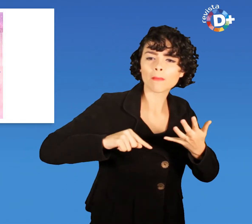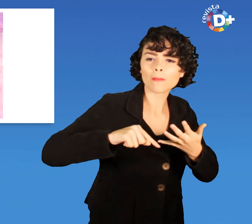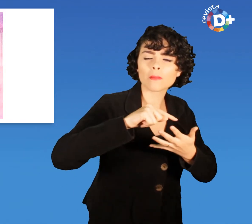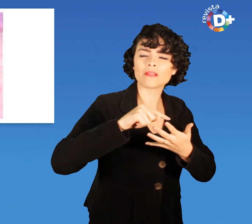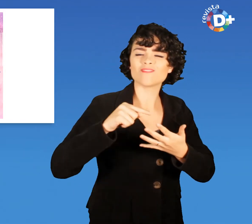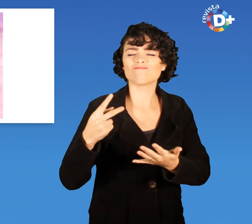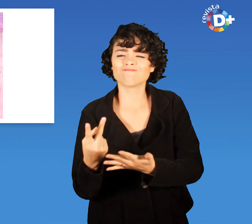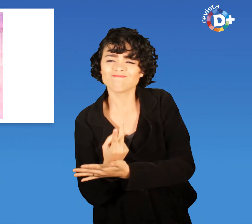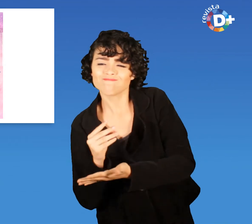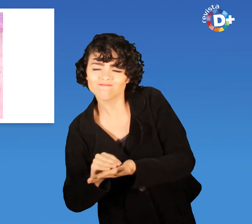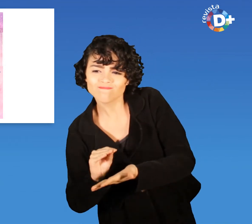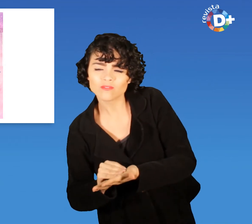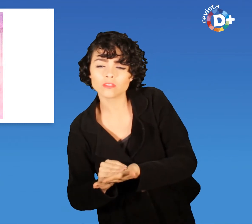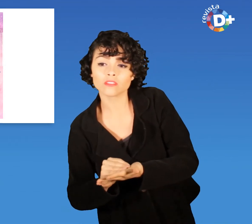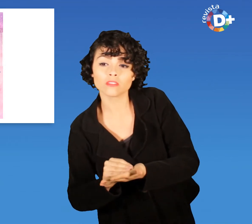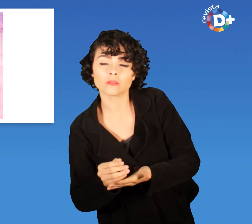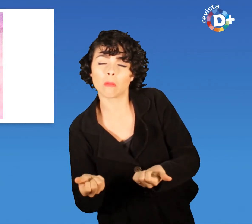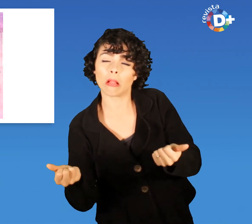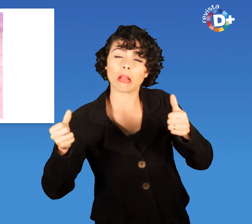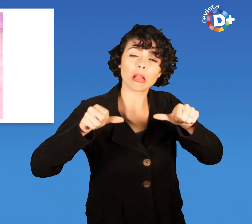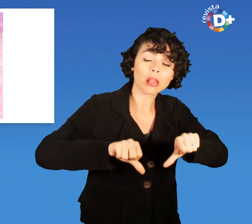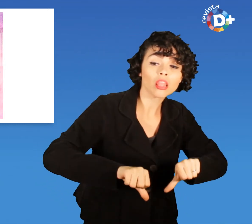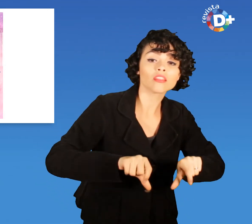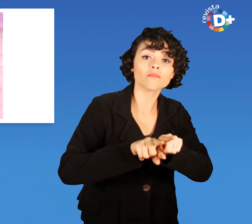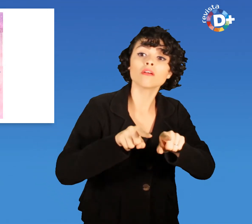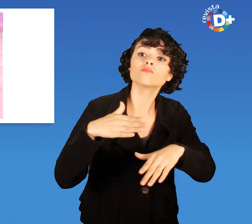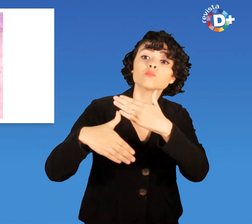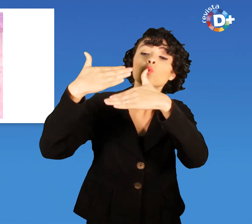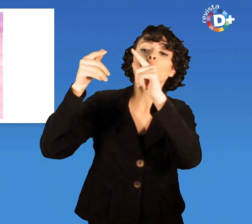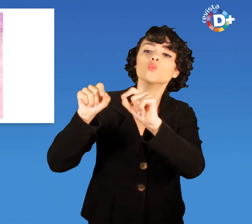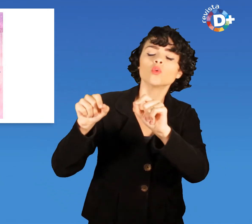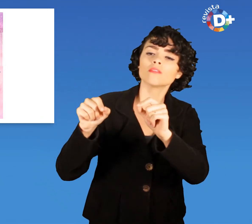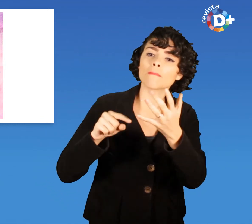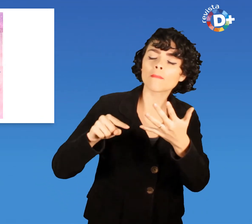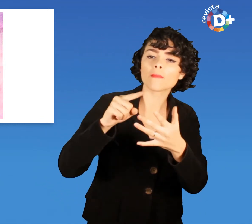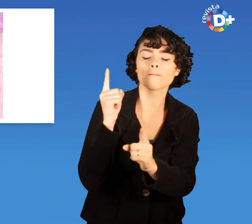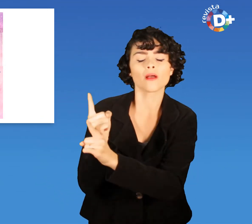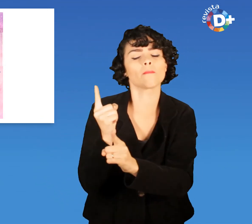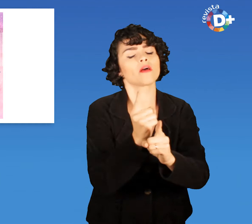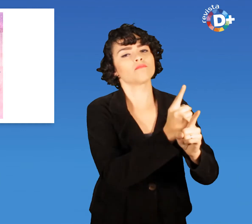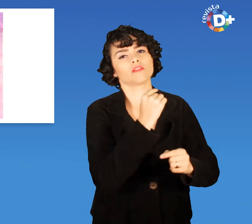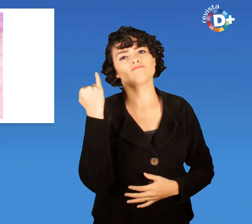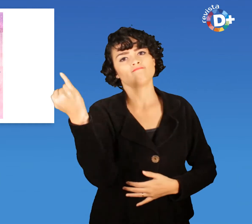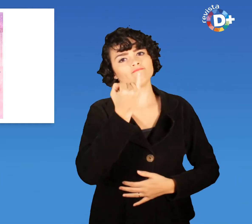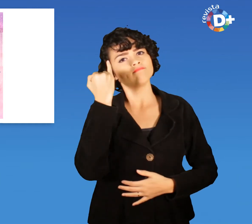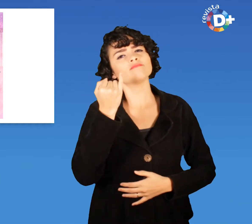errado o que está piorando ou melhorando Temos feito reuniões nos